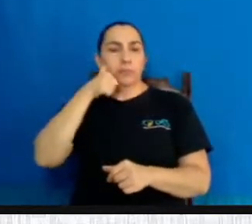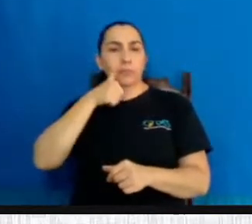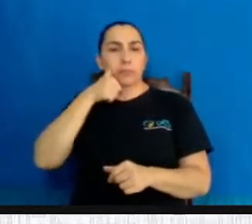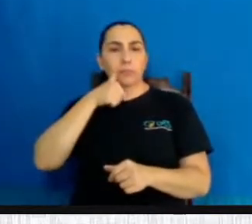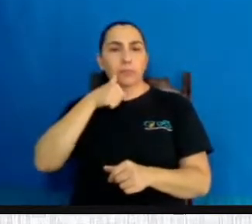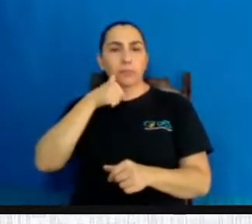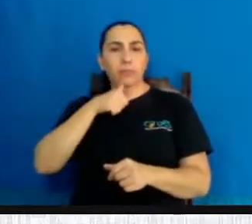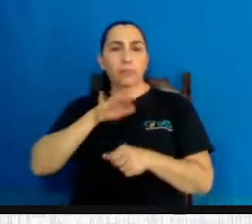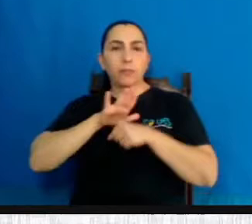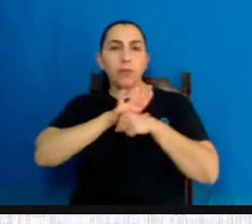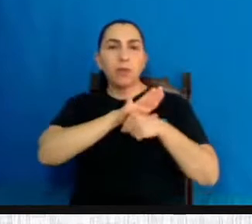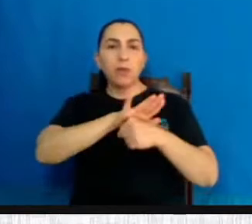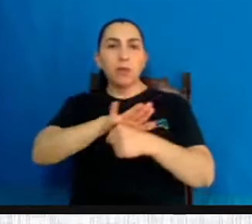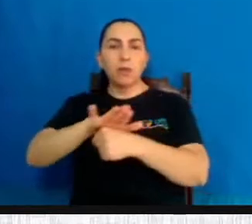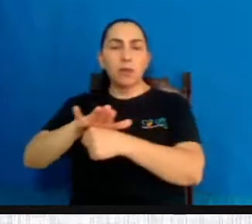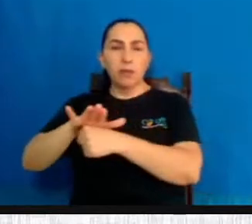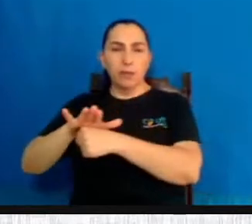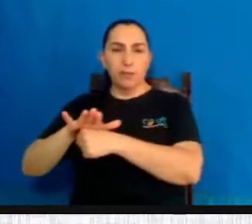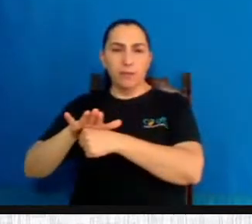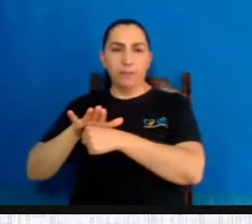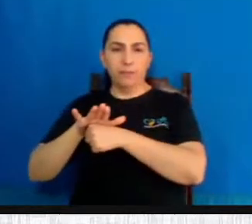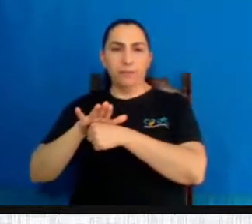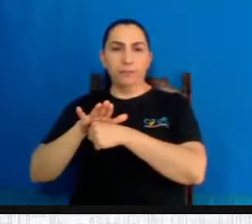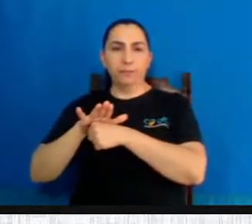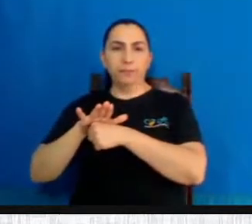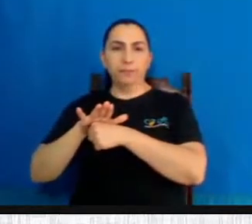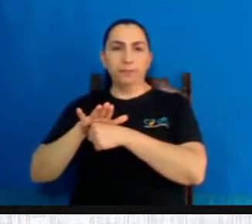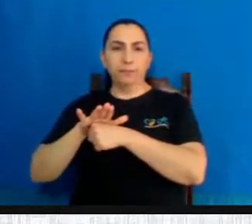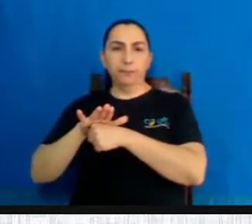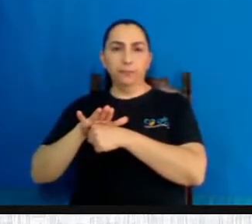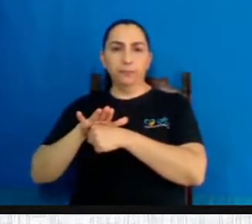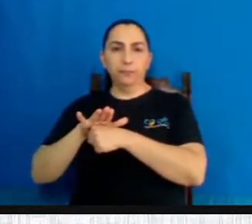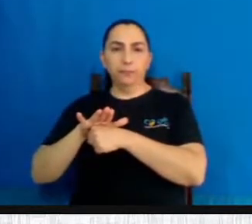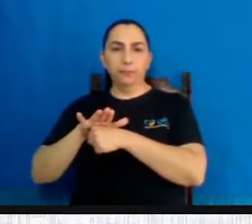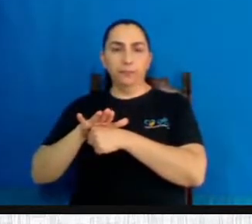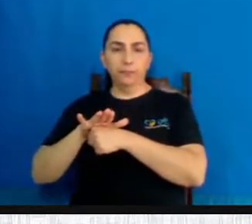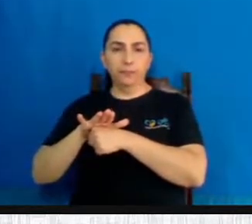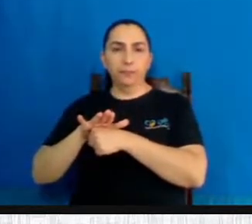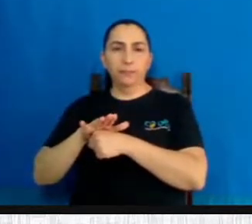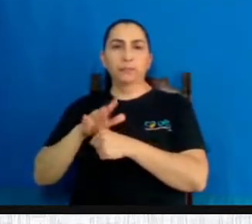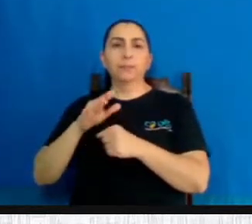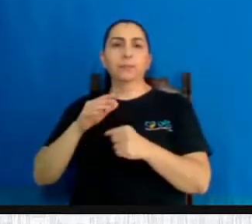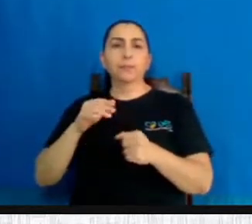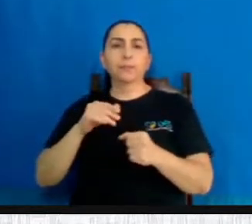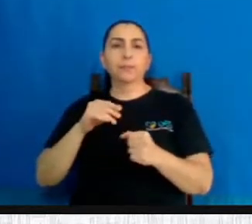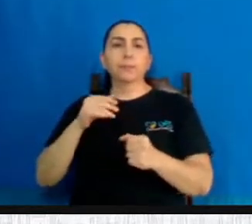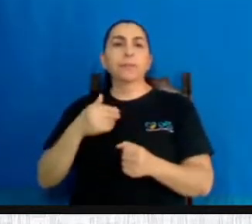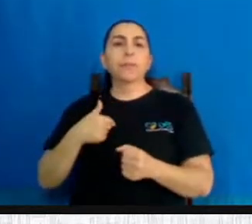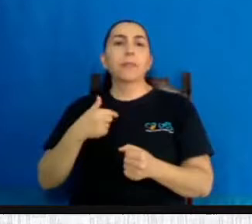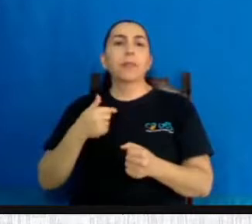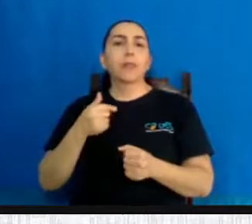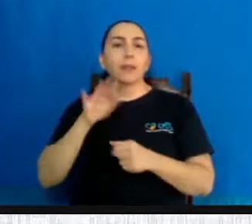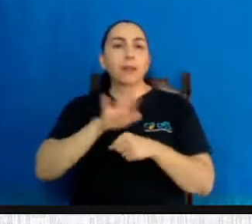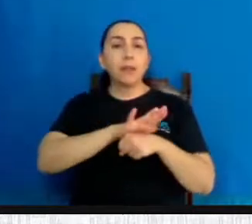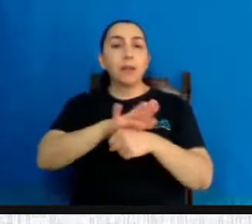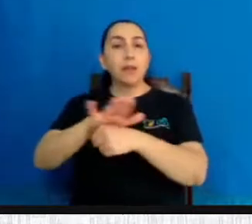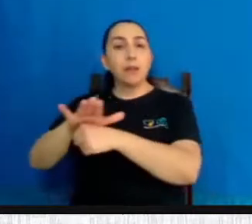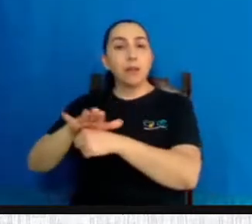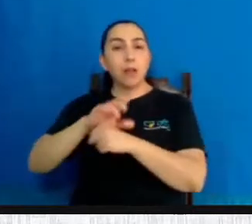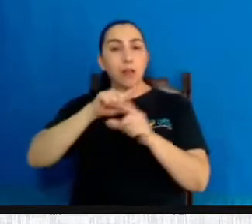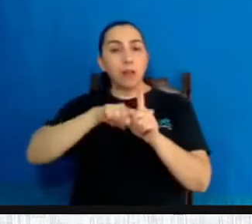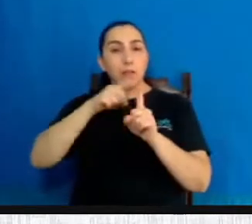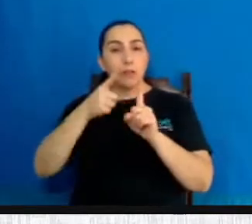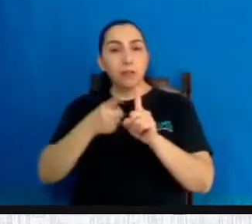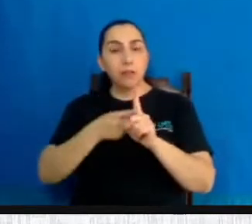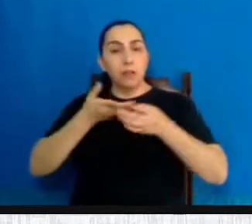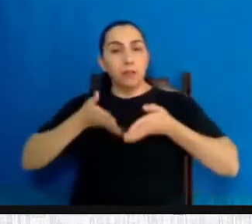no amparo à gestação, ao parto, ao puerpério, dando todo apoio que as